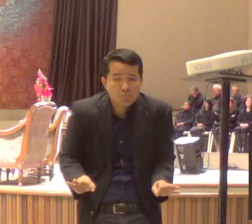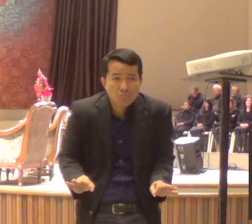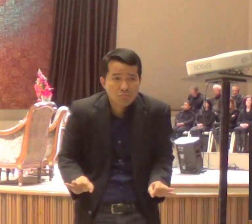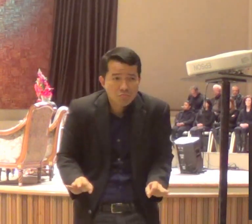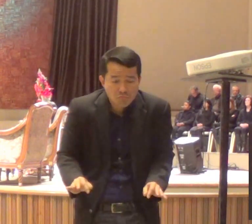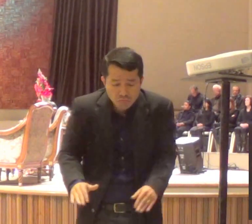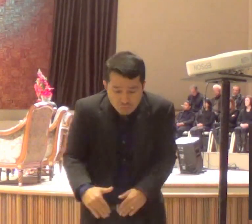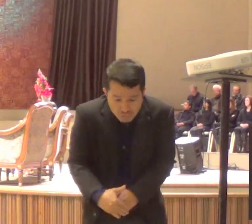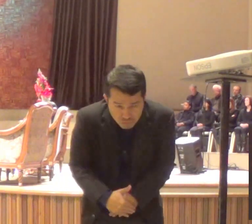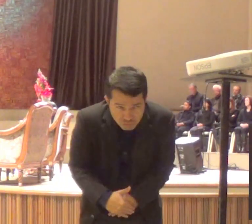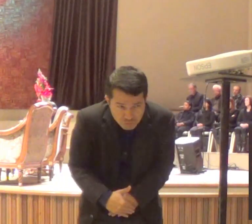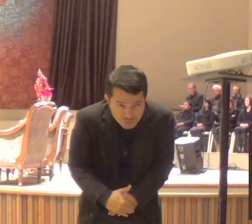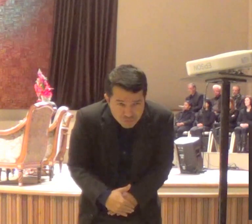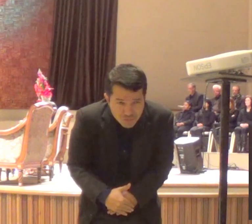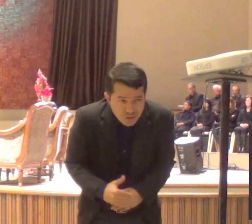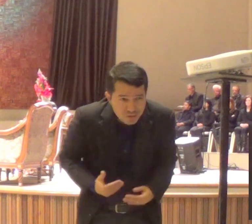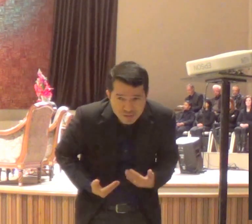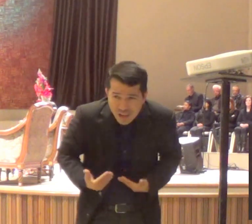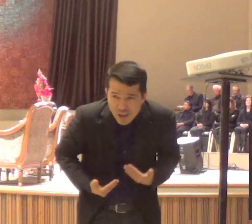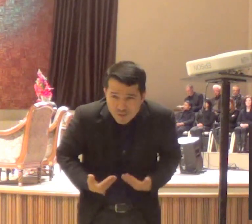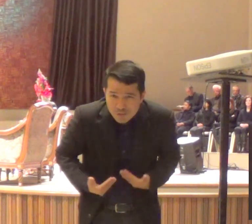que a gente vai ver aqui, revelação do Senhor,